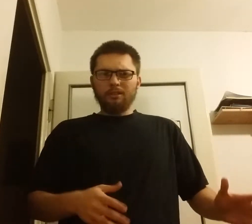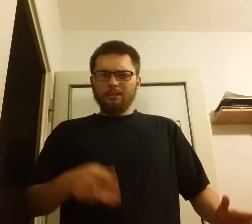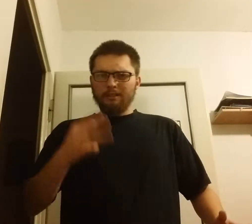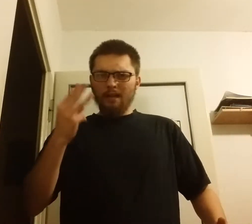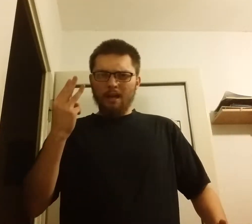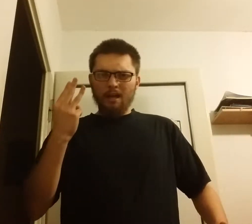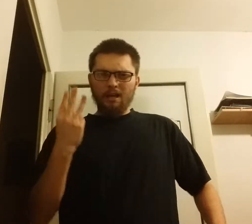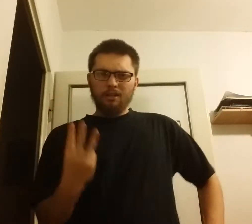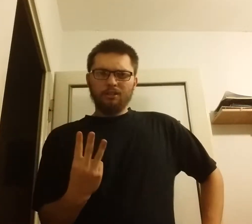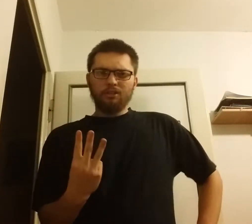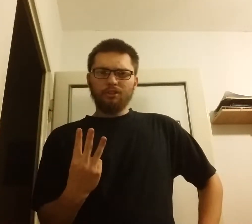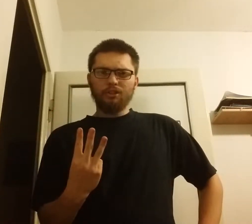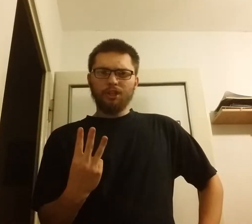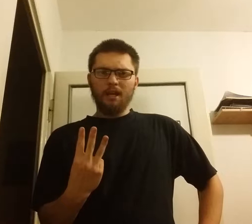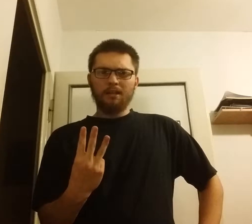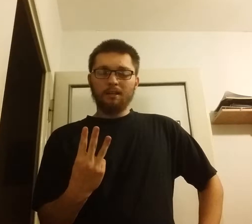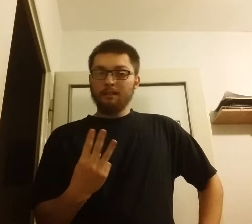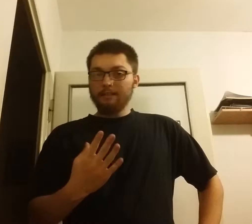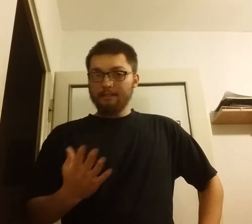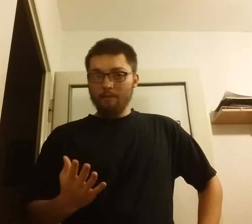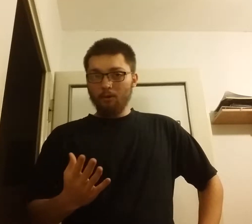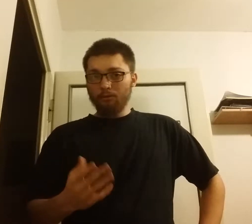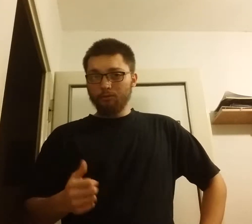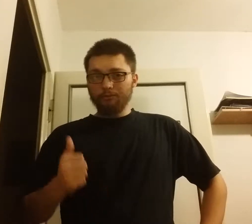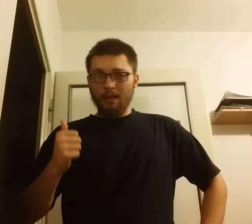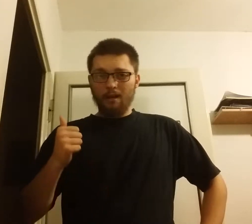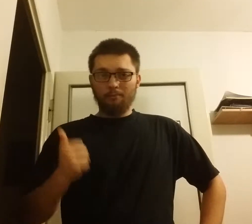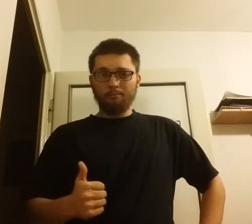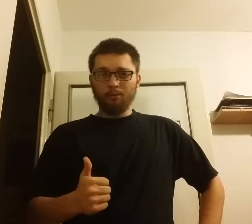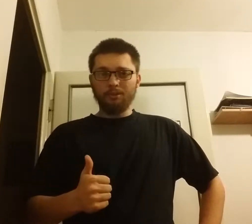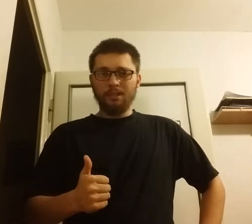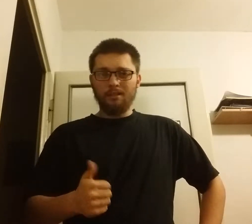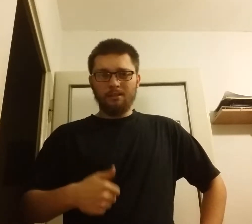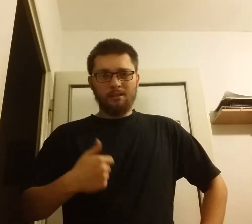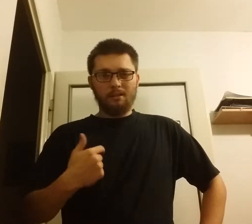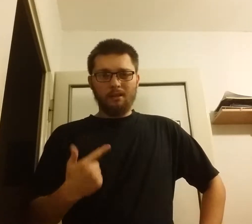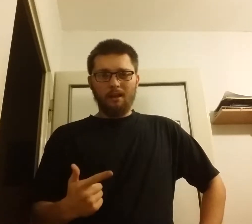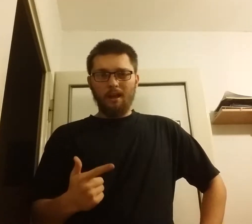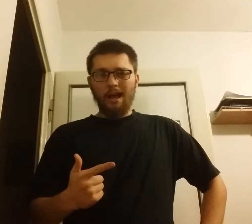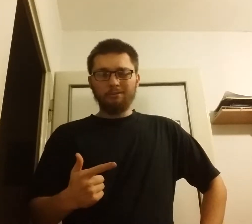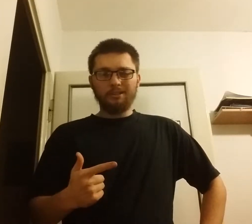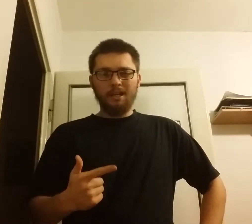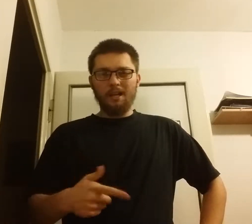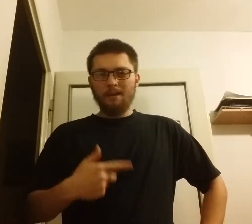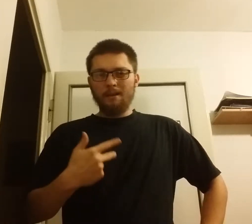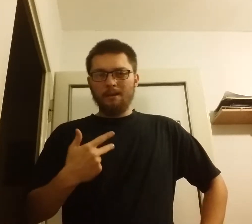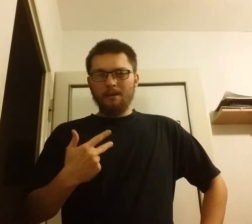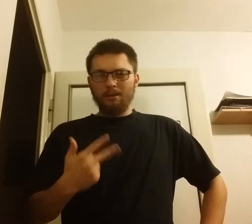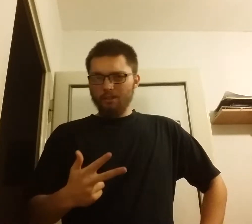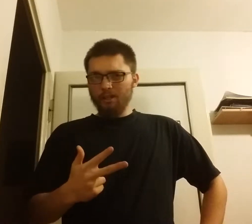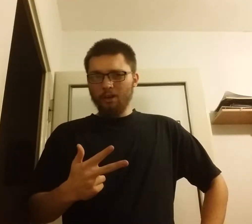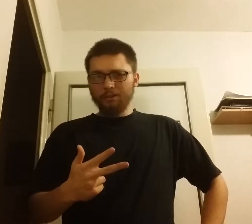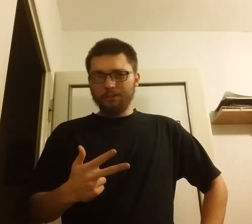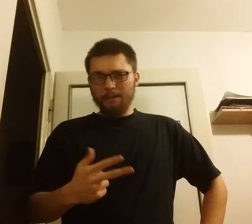na trzech zaborców. Na Prusy, Austrię i Rosję.